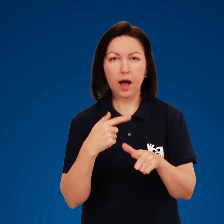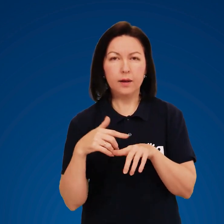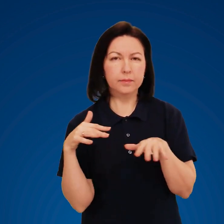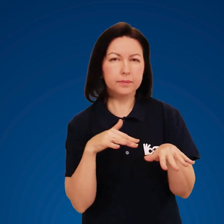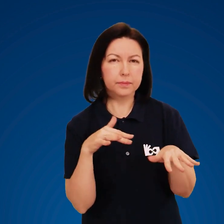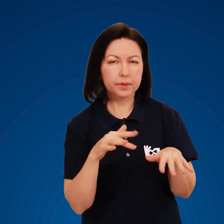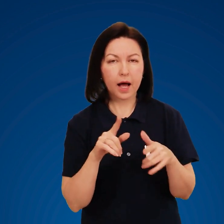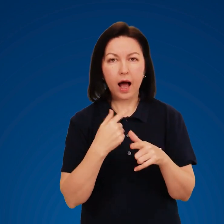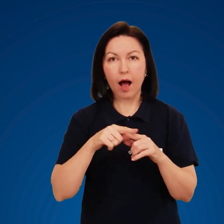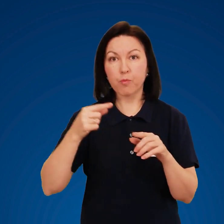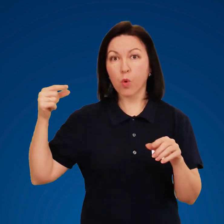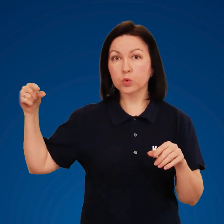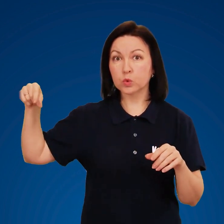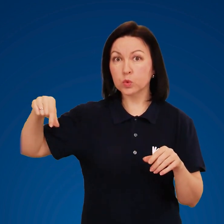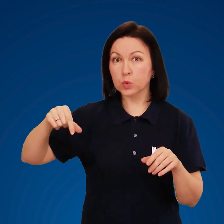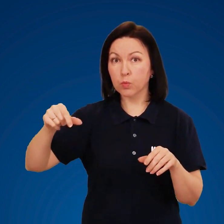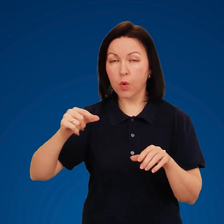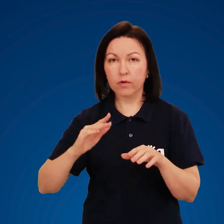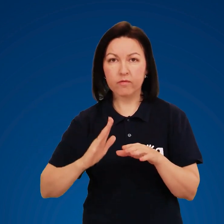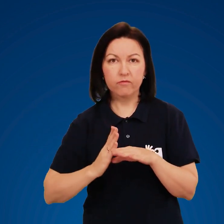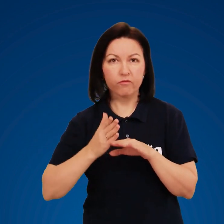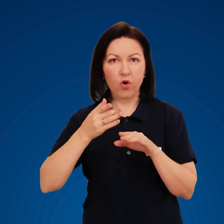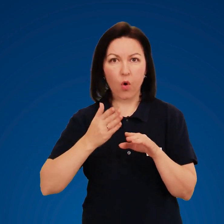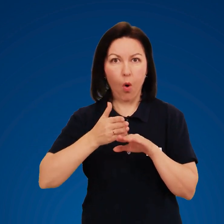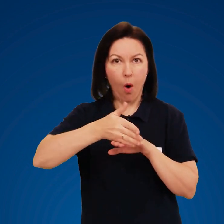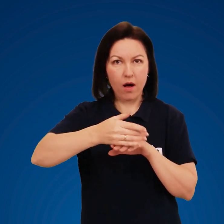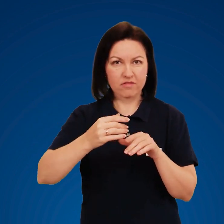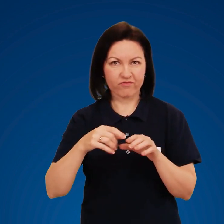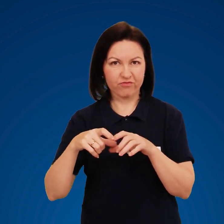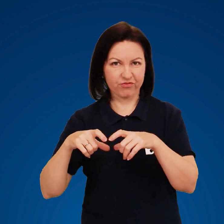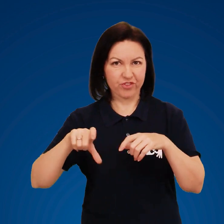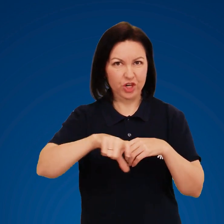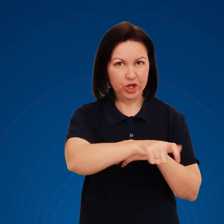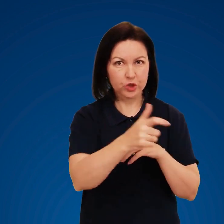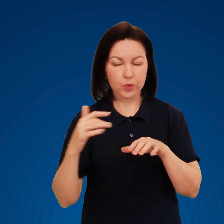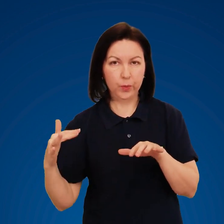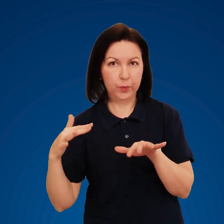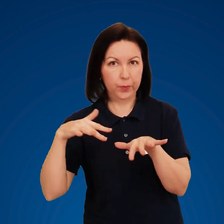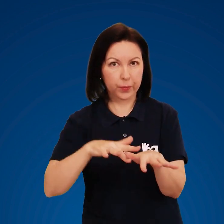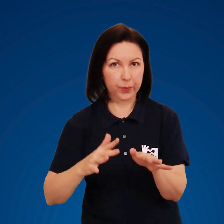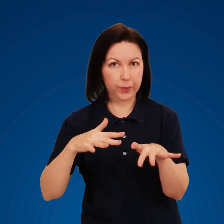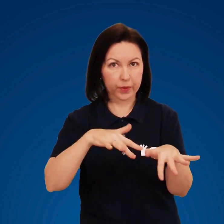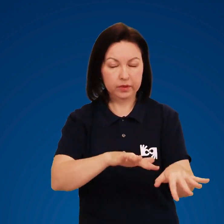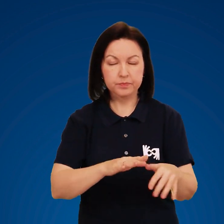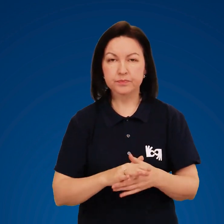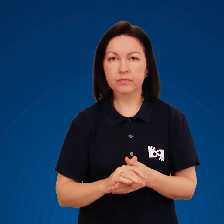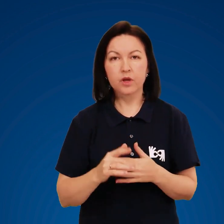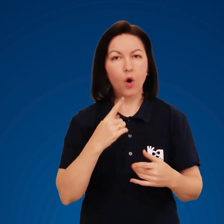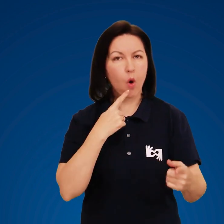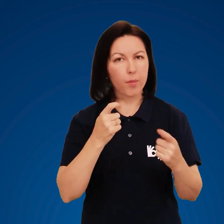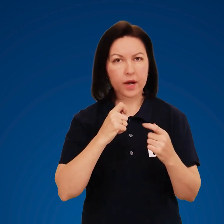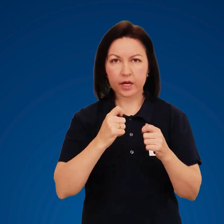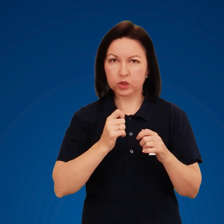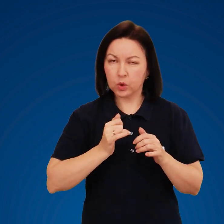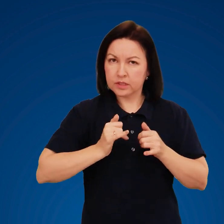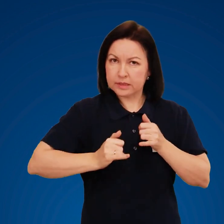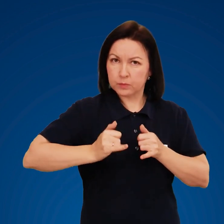'ють ключі, де швидкий плин або струмок впадає в річку. Особливо обережно